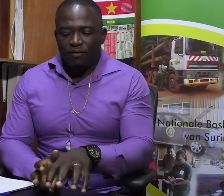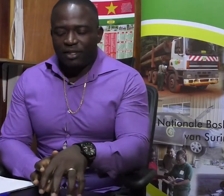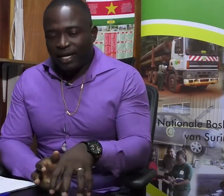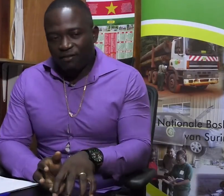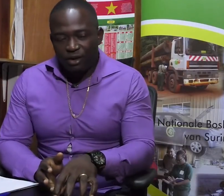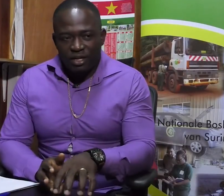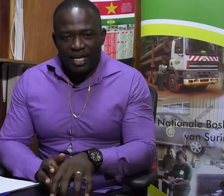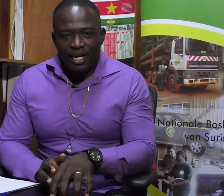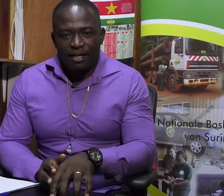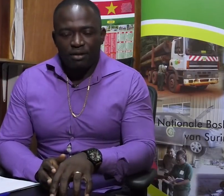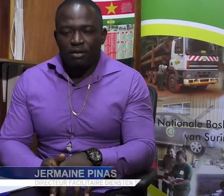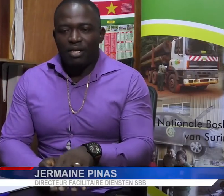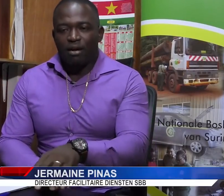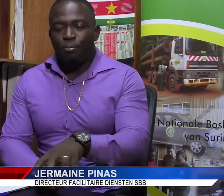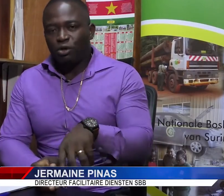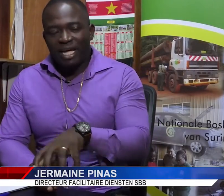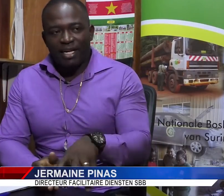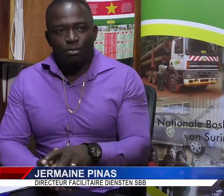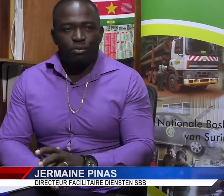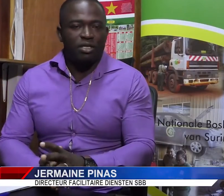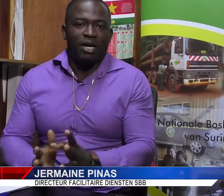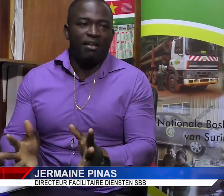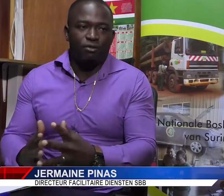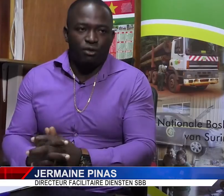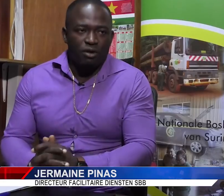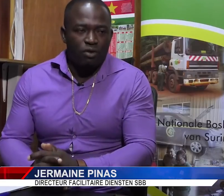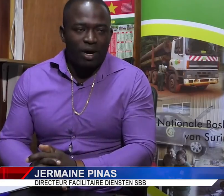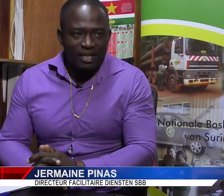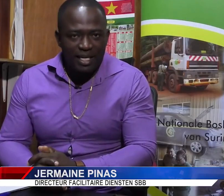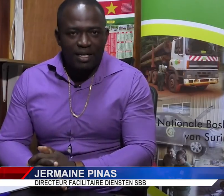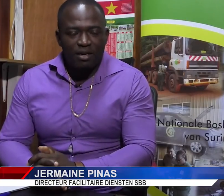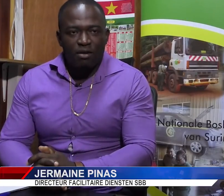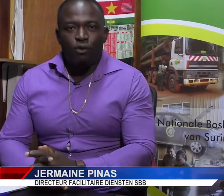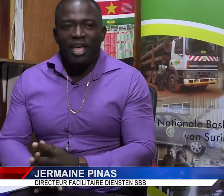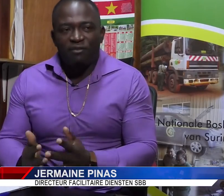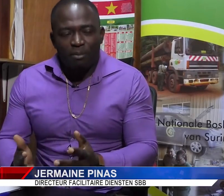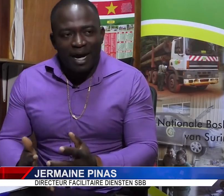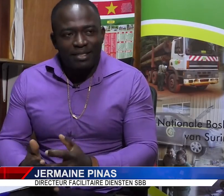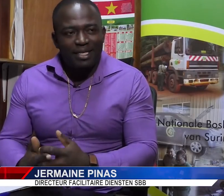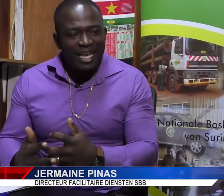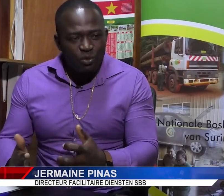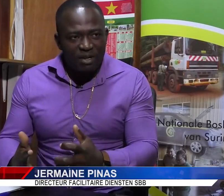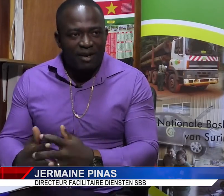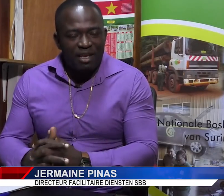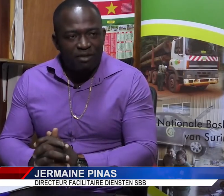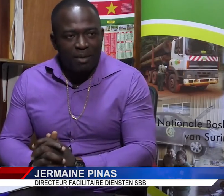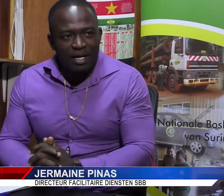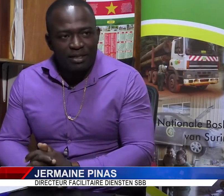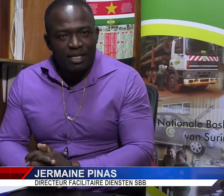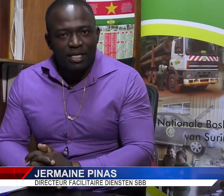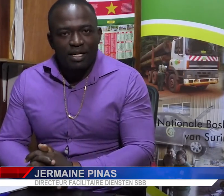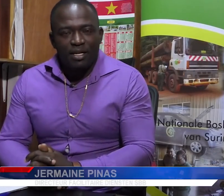En vertrekken vanuit Nikeri naar een post daar in de buurt, misschien een half uur, een kwartier, voor informatie, het inwinnen van